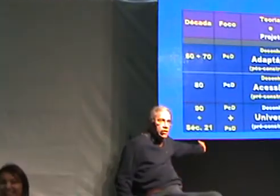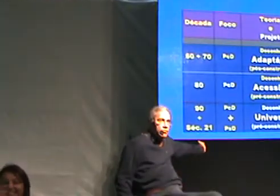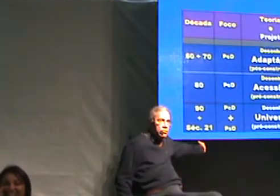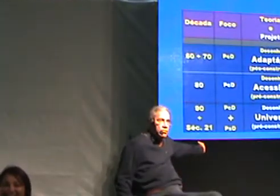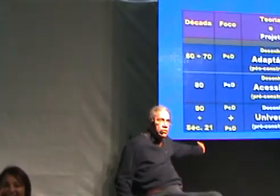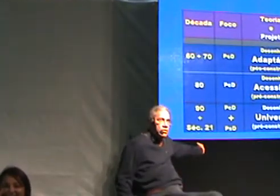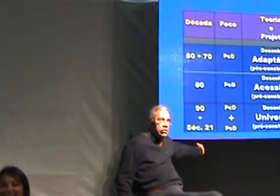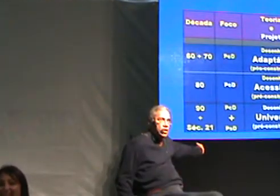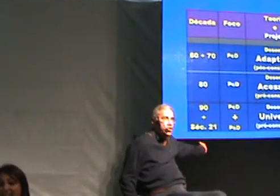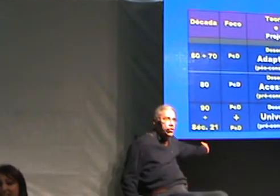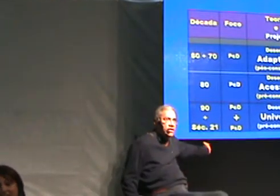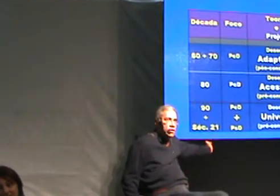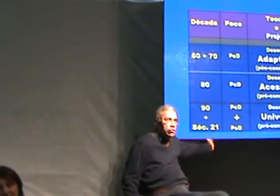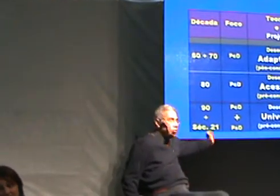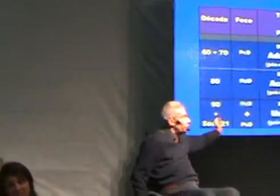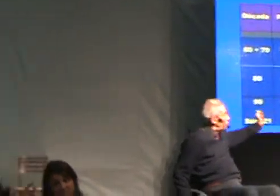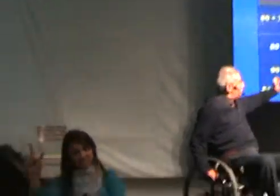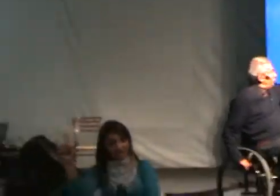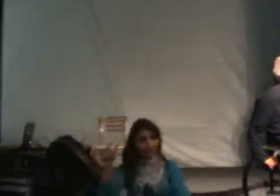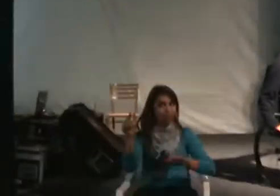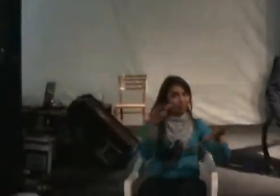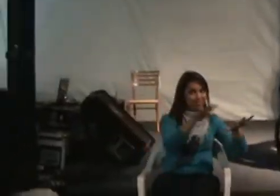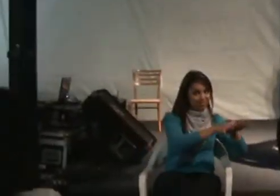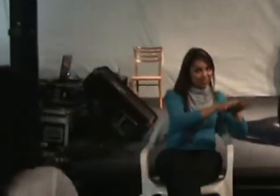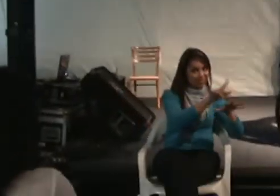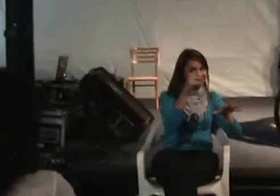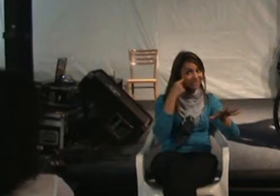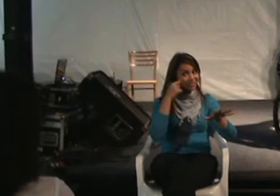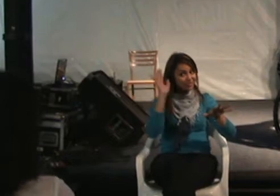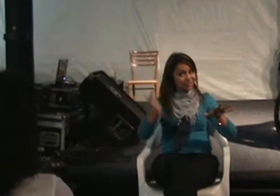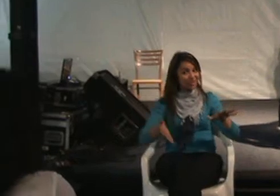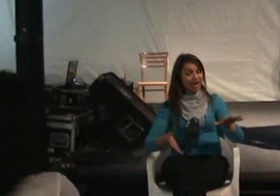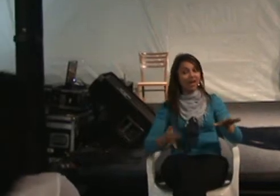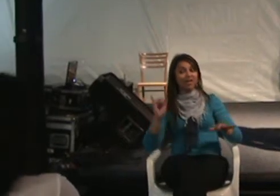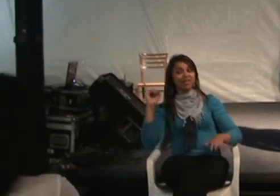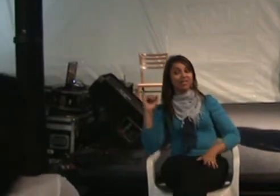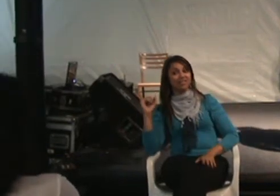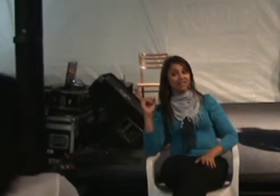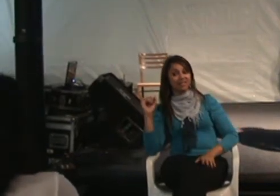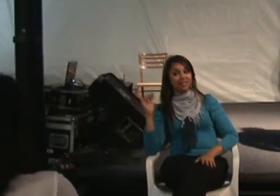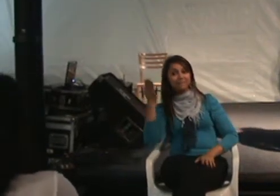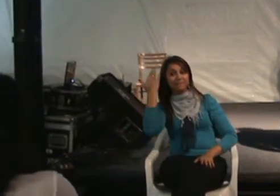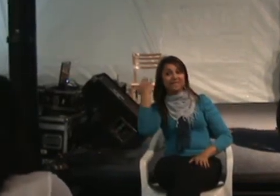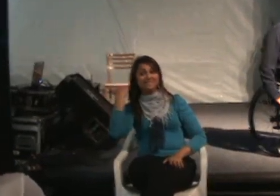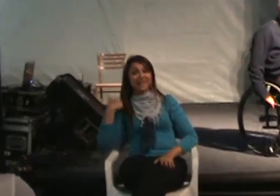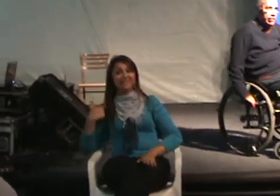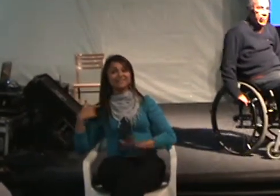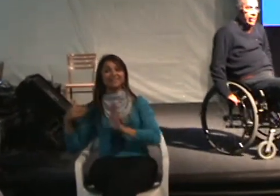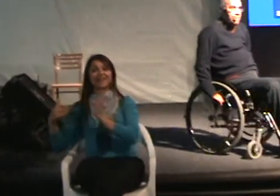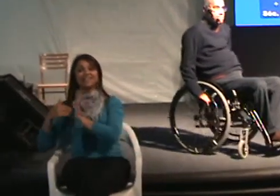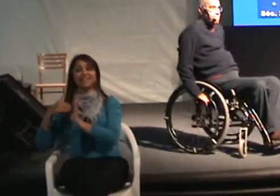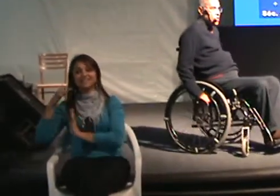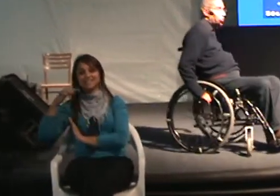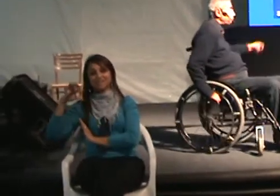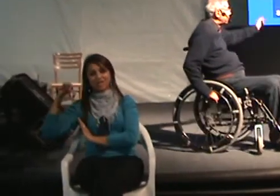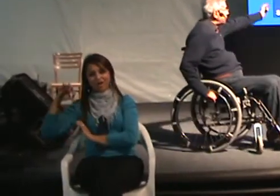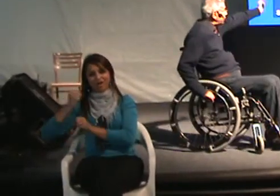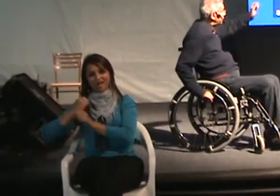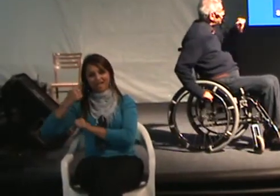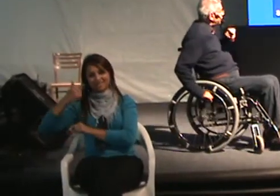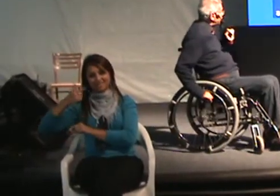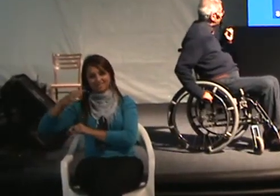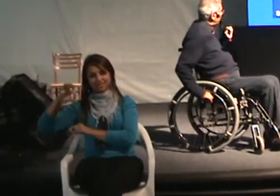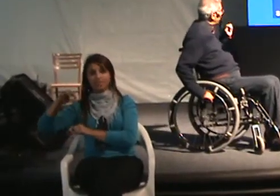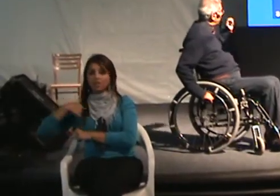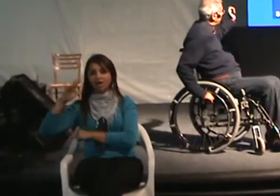integração, inclusão. Olha lá. Integração até 79. Quando eu me